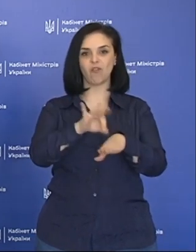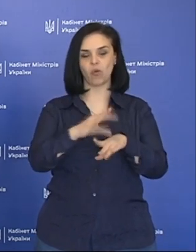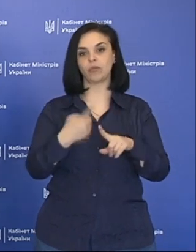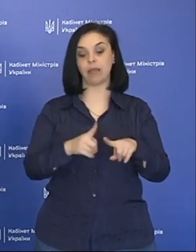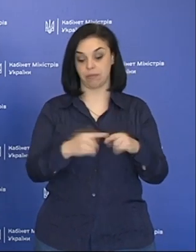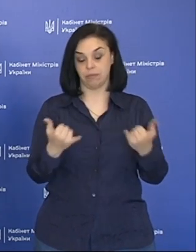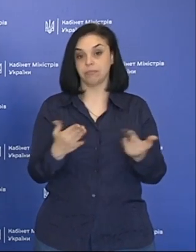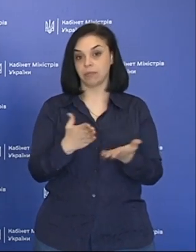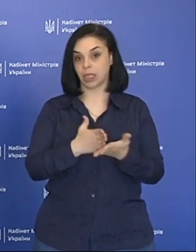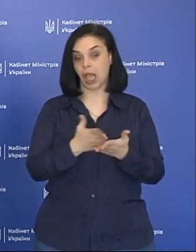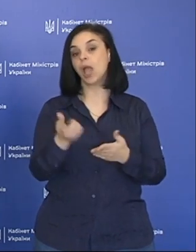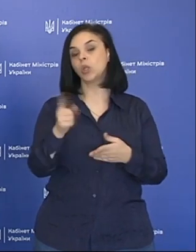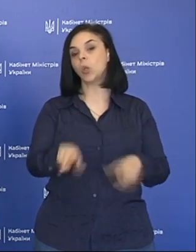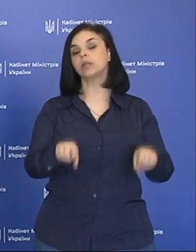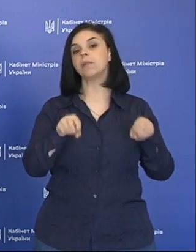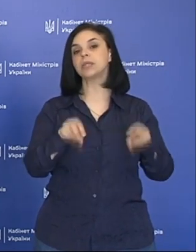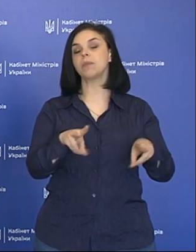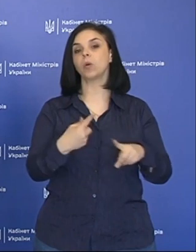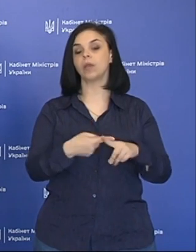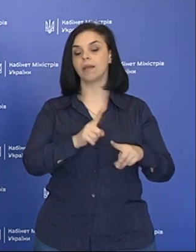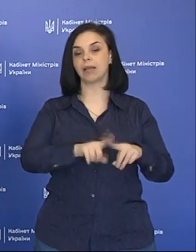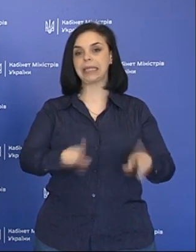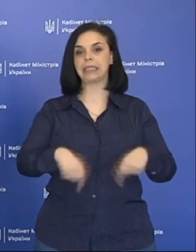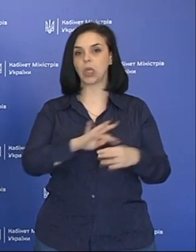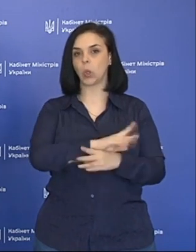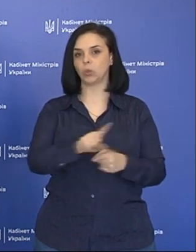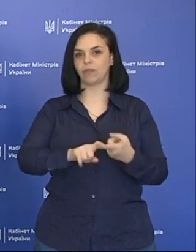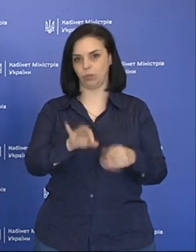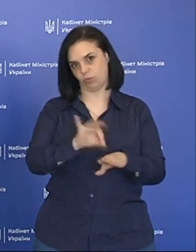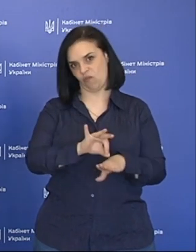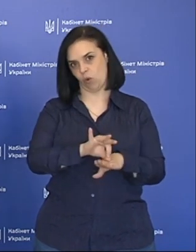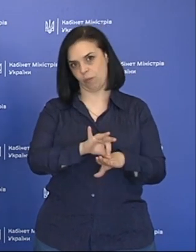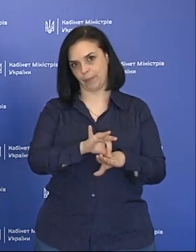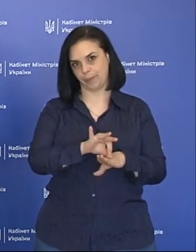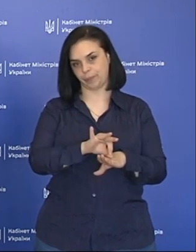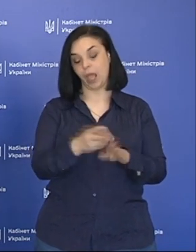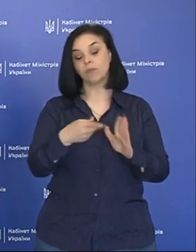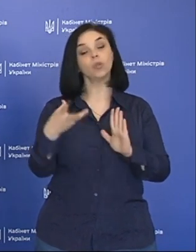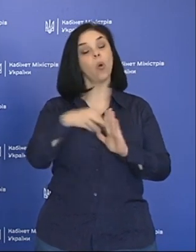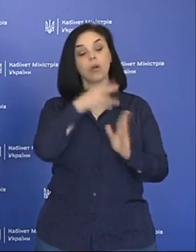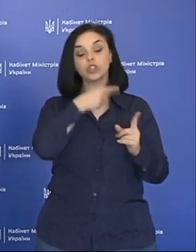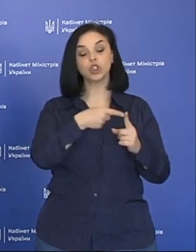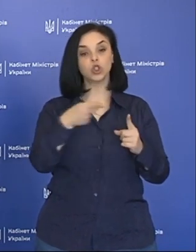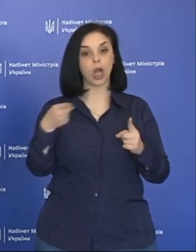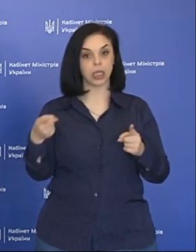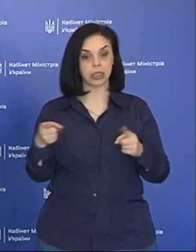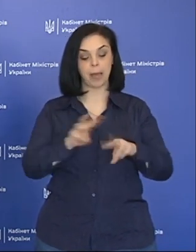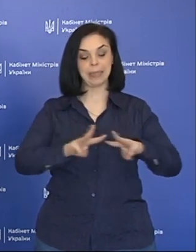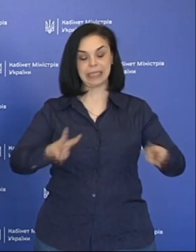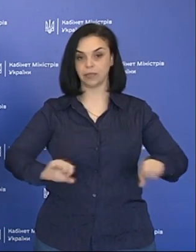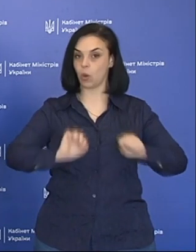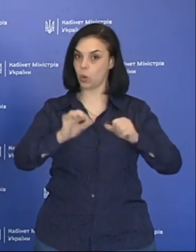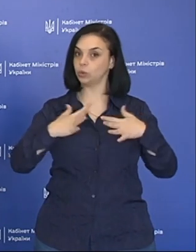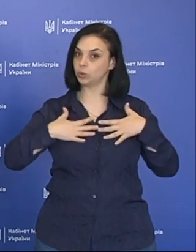який є, і той небезпеки, який несе коронавірусна хвороба. В той же саме час Міністерство